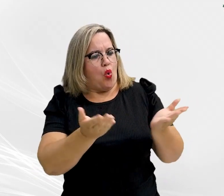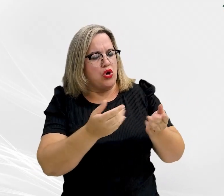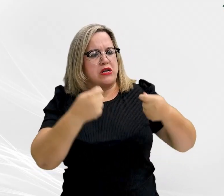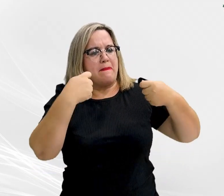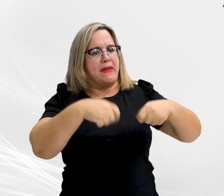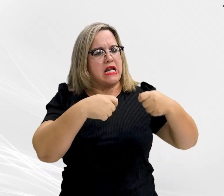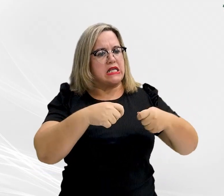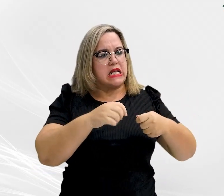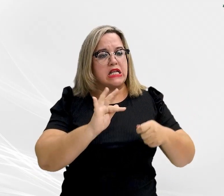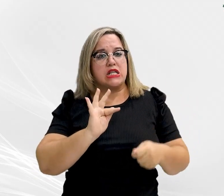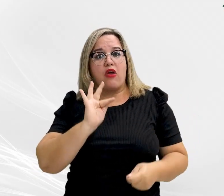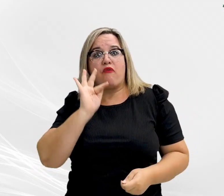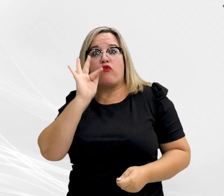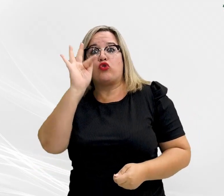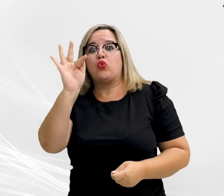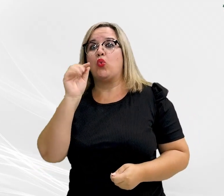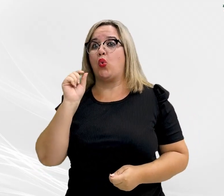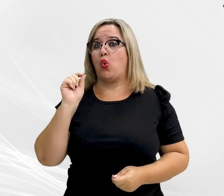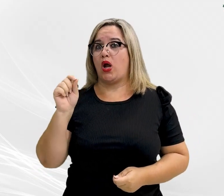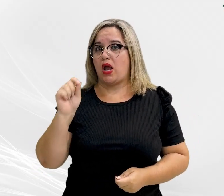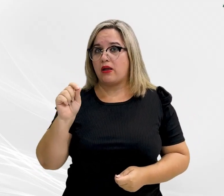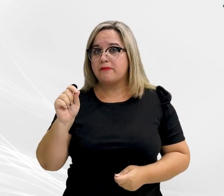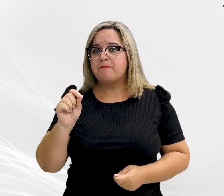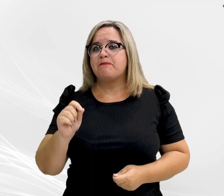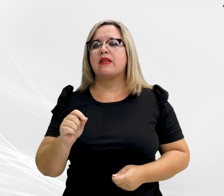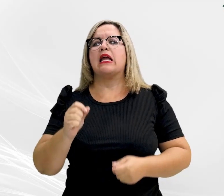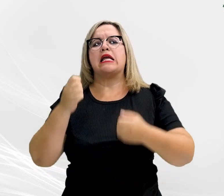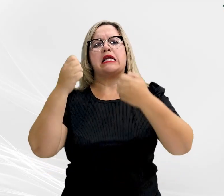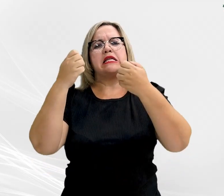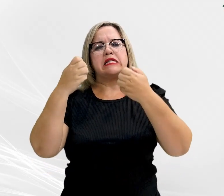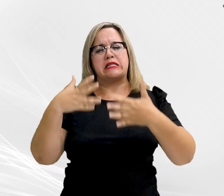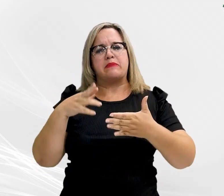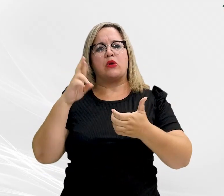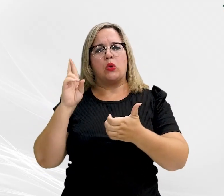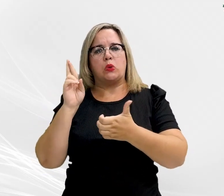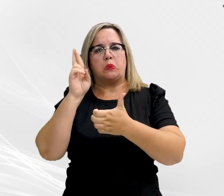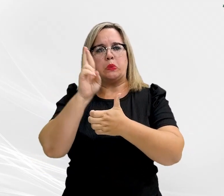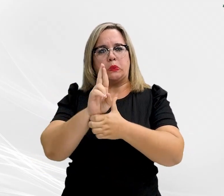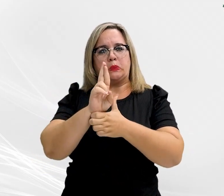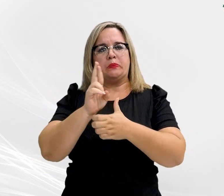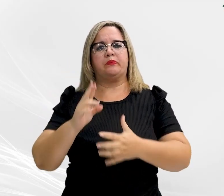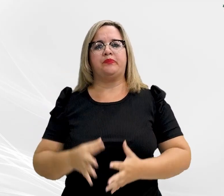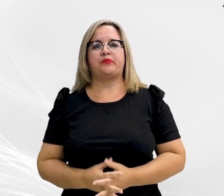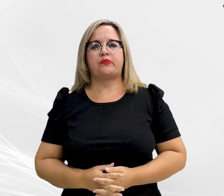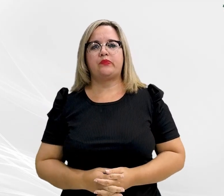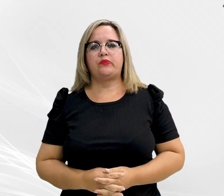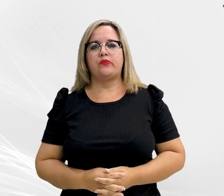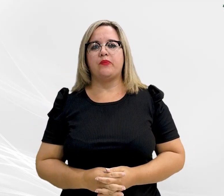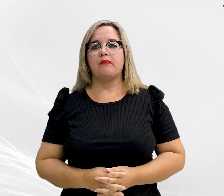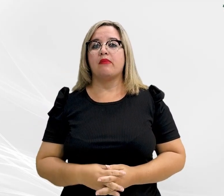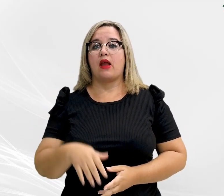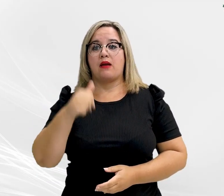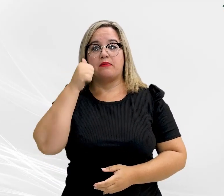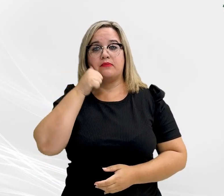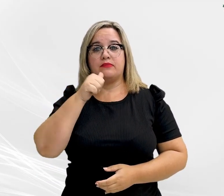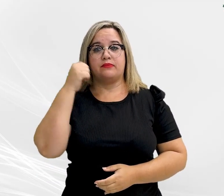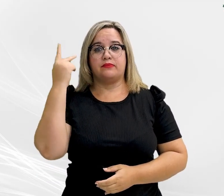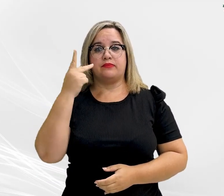para o futuro. Fecha aspas. Ressaltou o Procurador-Geral de Justiça. A promotora de justiça auxiliar da